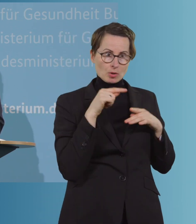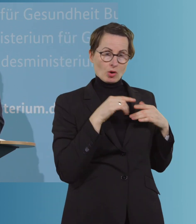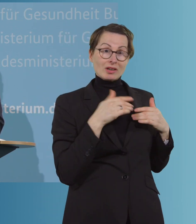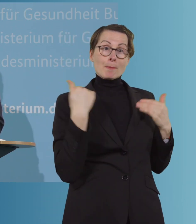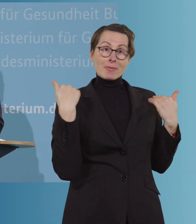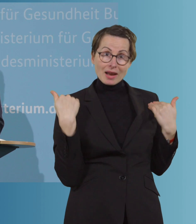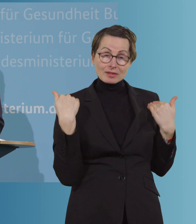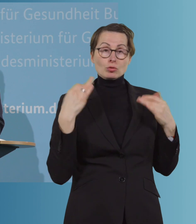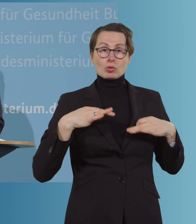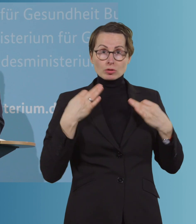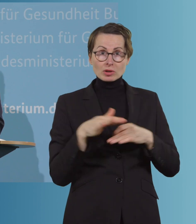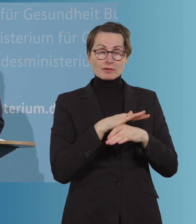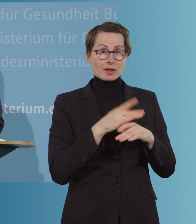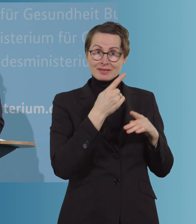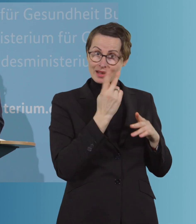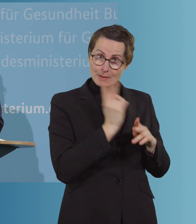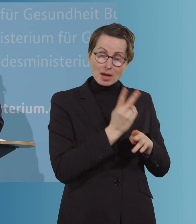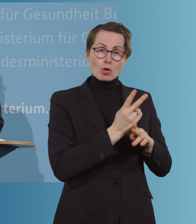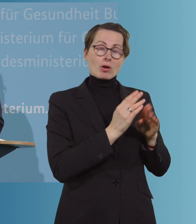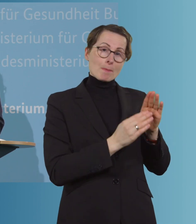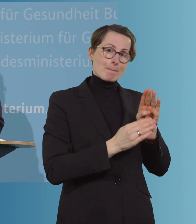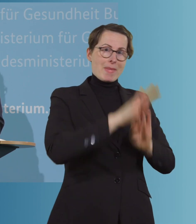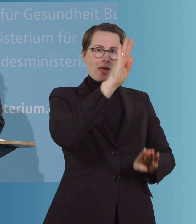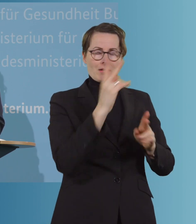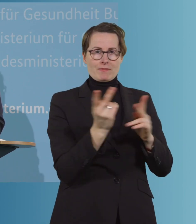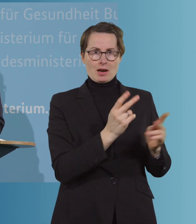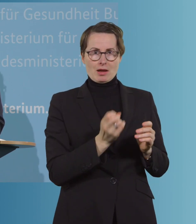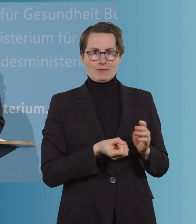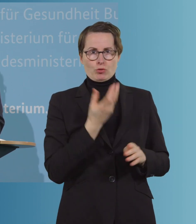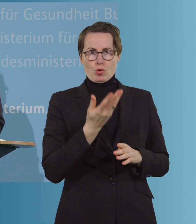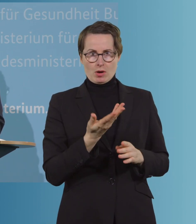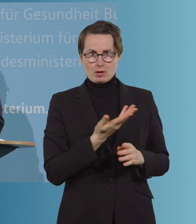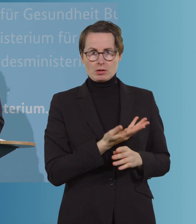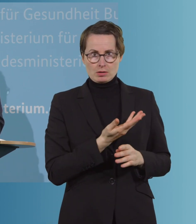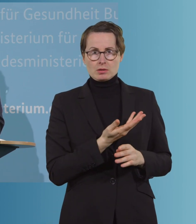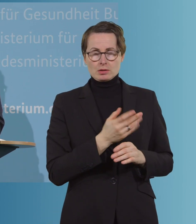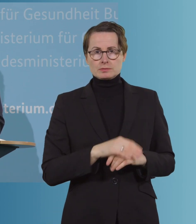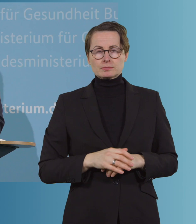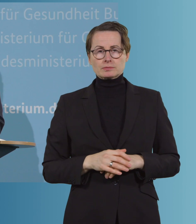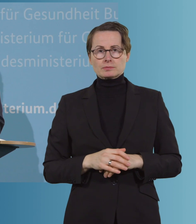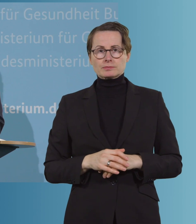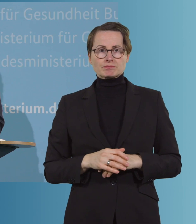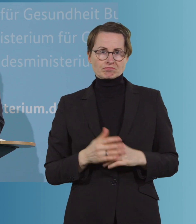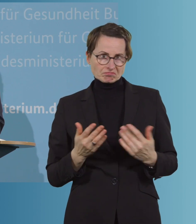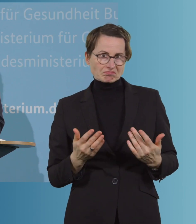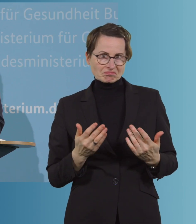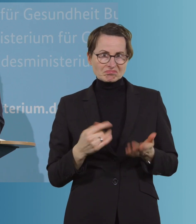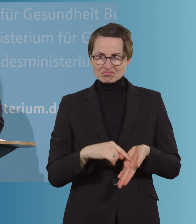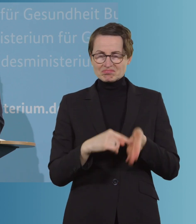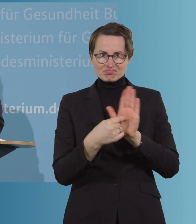Gesundheitswesens deutlich stärker in der Belastung, als wir das im Frühjahr jemals gehabt haben. Das macht sehr, sehr deutlich, dass die Zahlen eben so